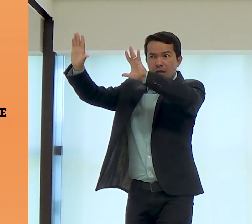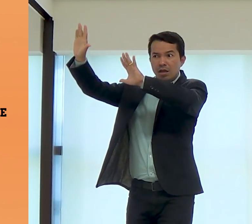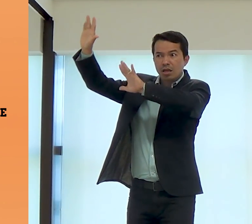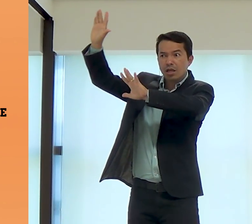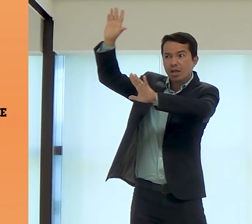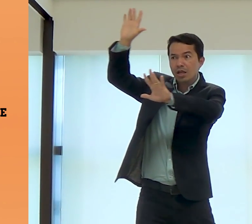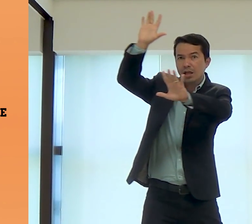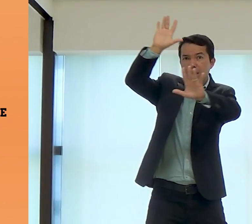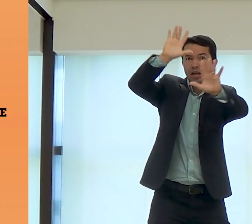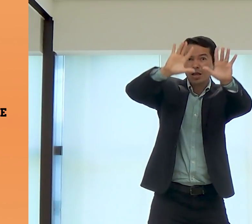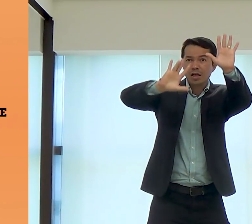repente, ele teve um sono.